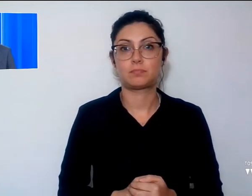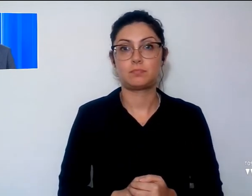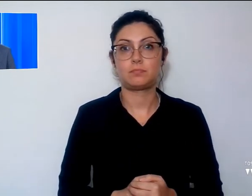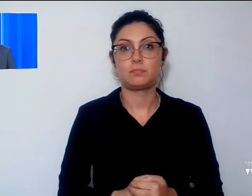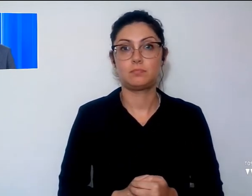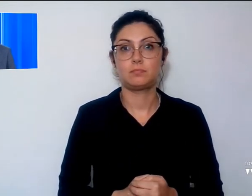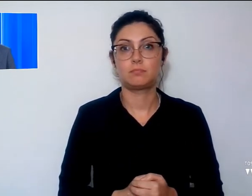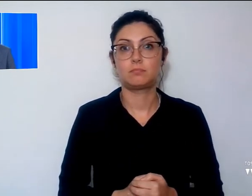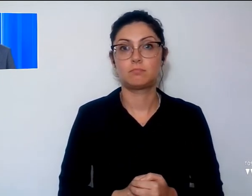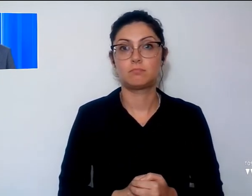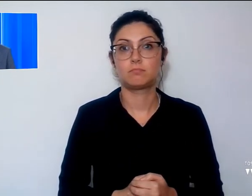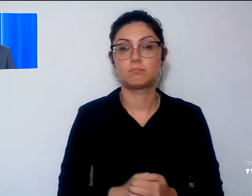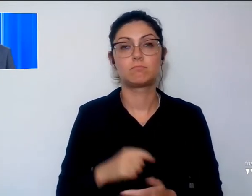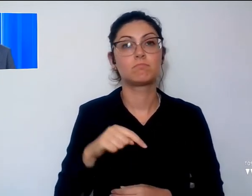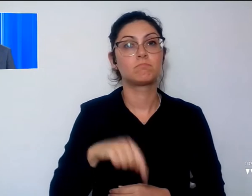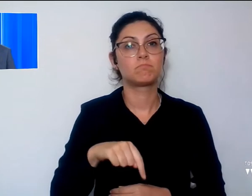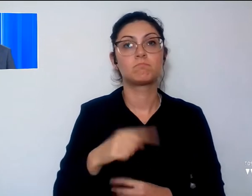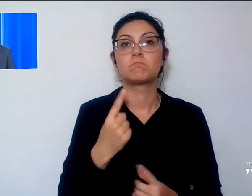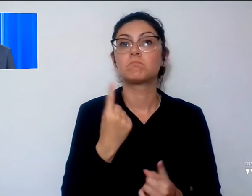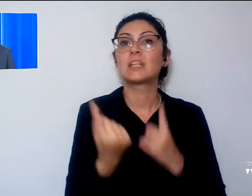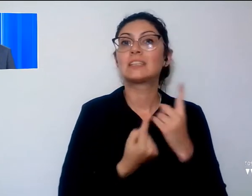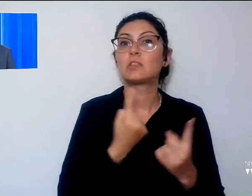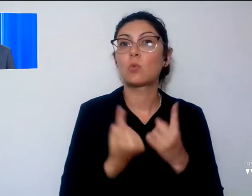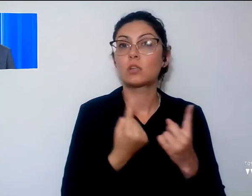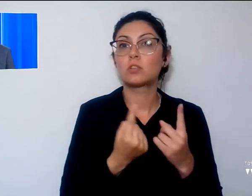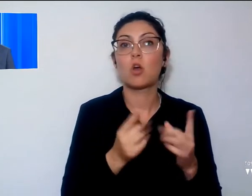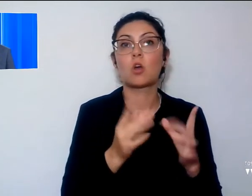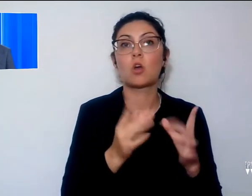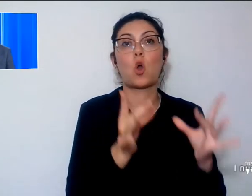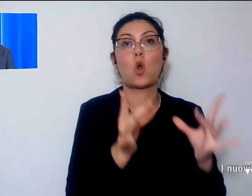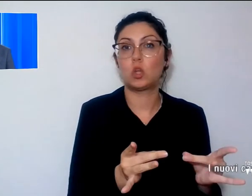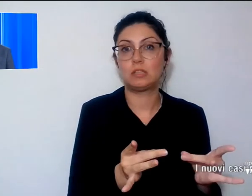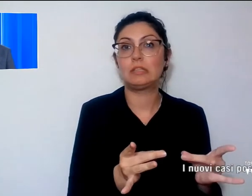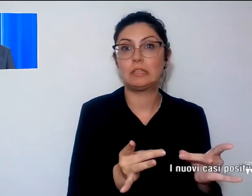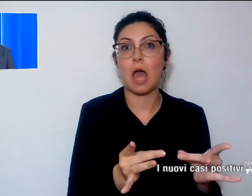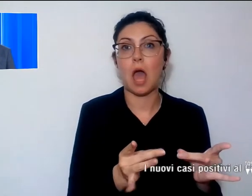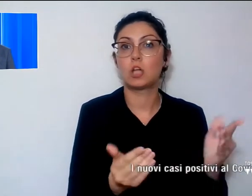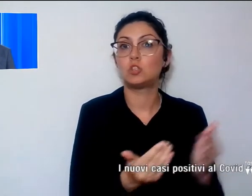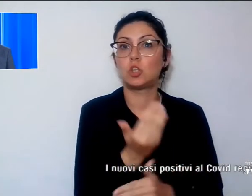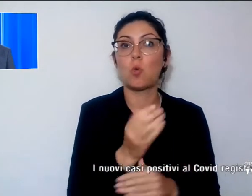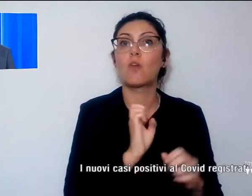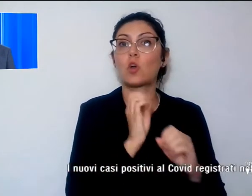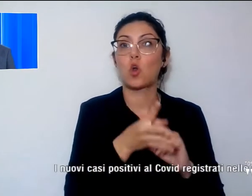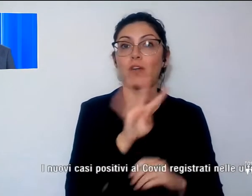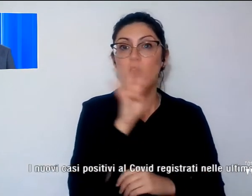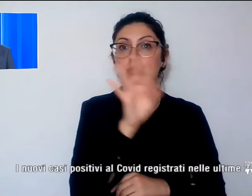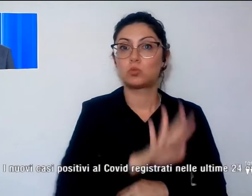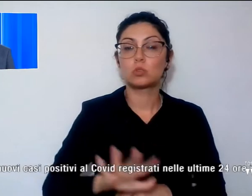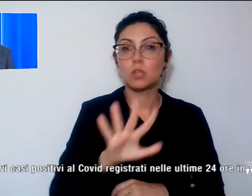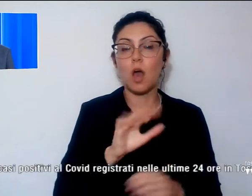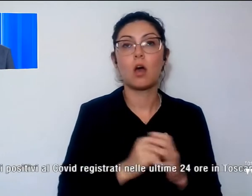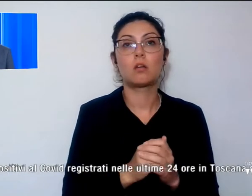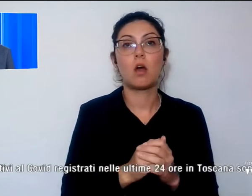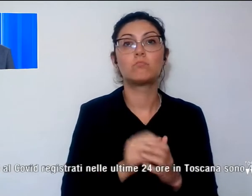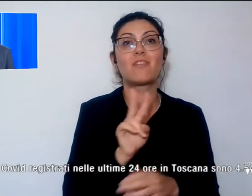Siamo alla situazione sui nuovi casi di positività al coronavirus in Toscana. Nelle ultime